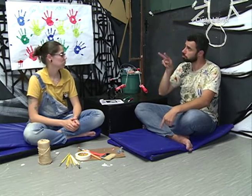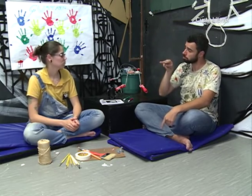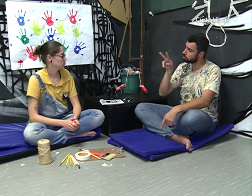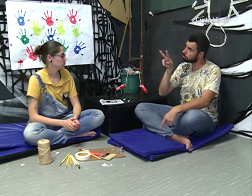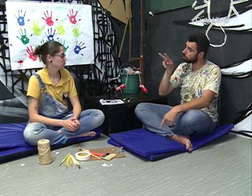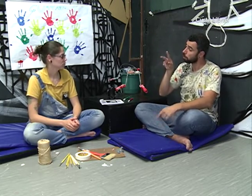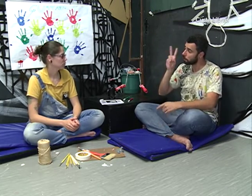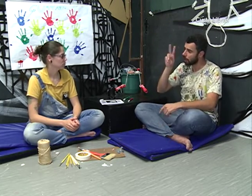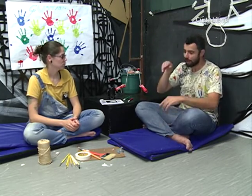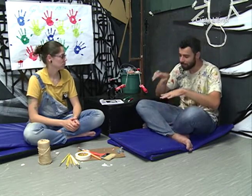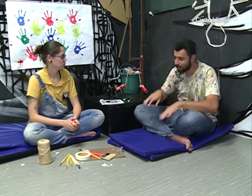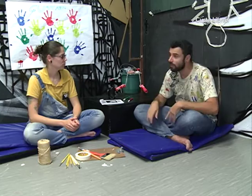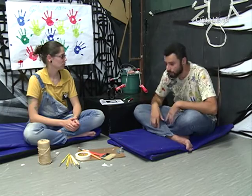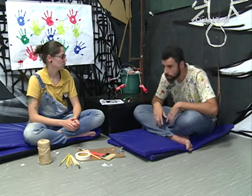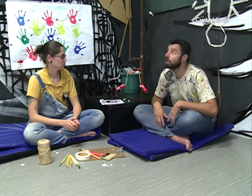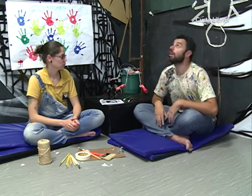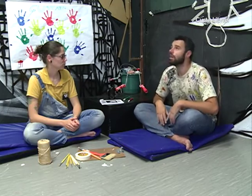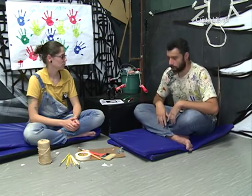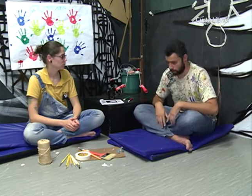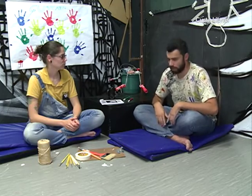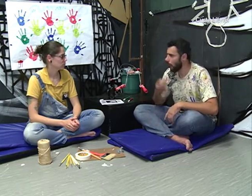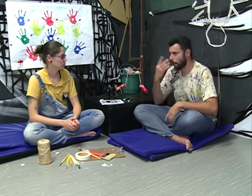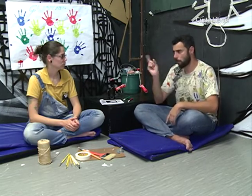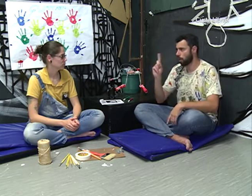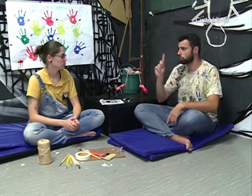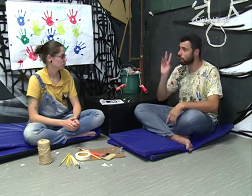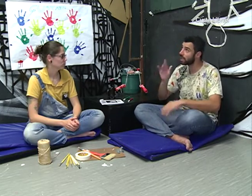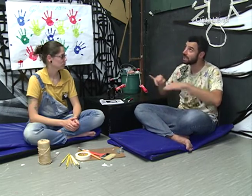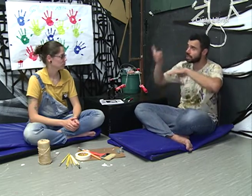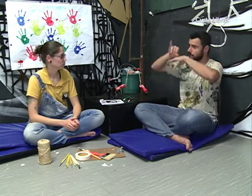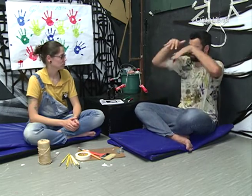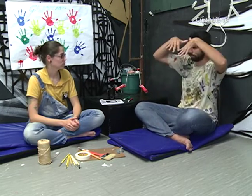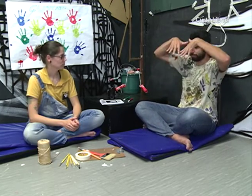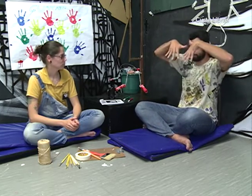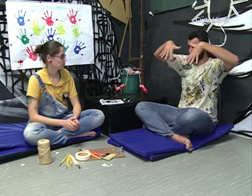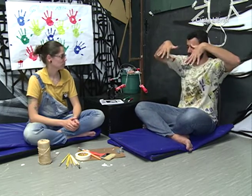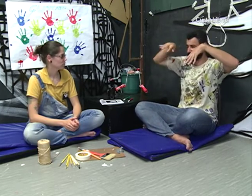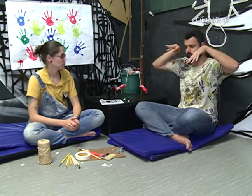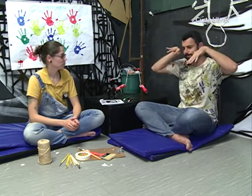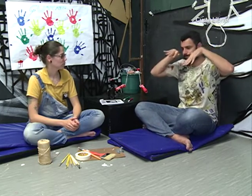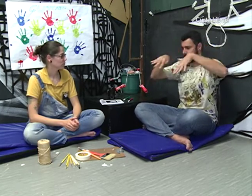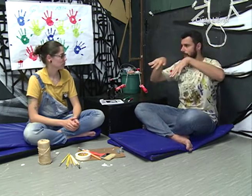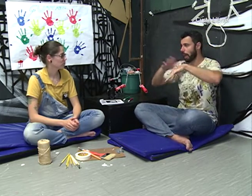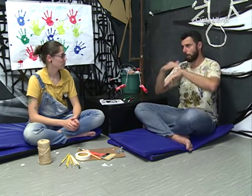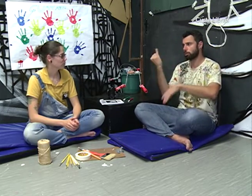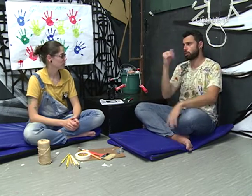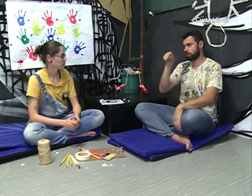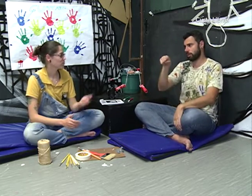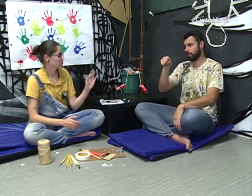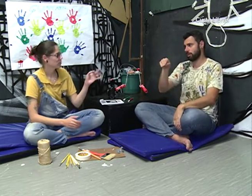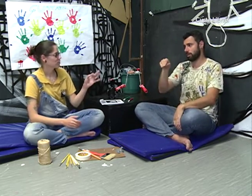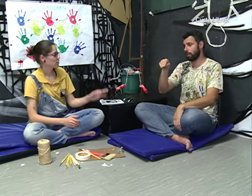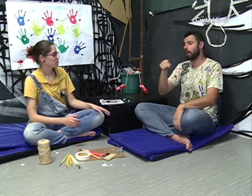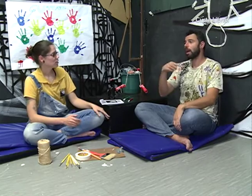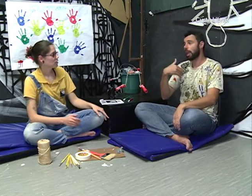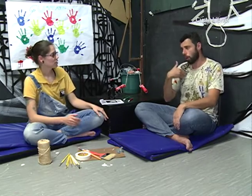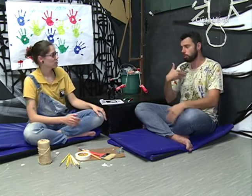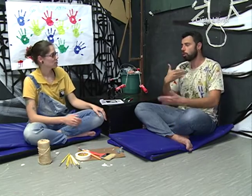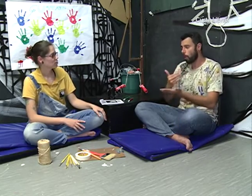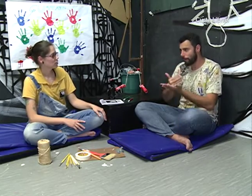conseguia tranquilamente acessar a peça e o intérprete ao mesmo tempo. Com o uso do telão, a visão fica